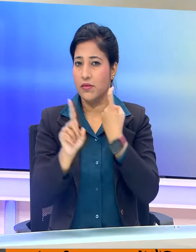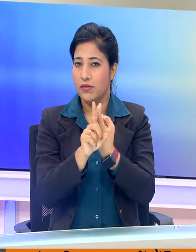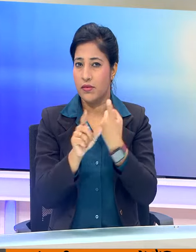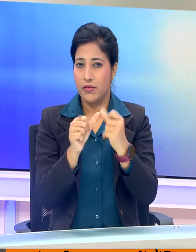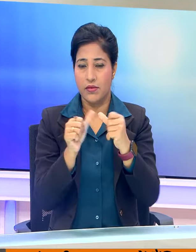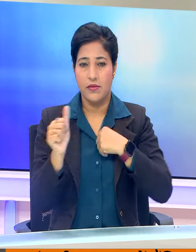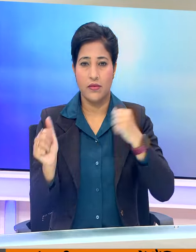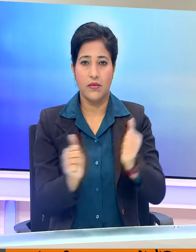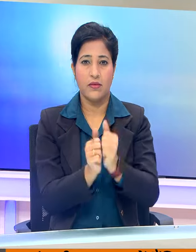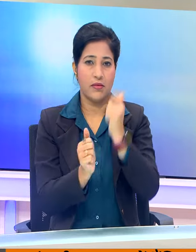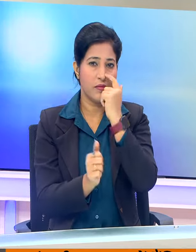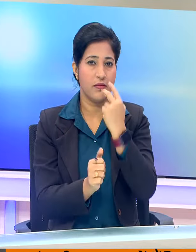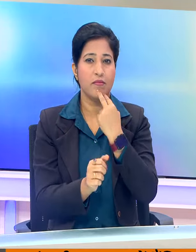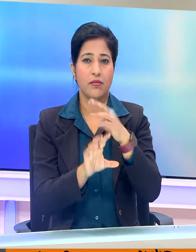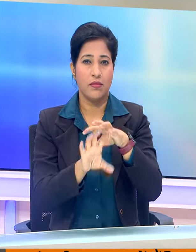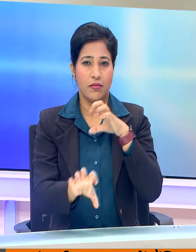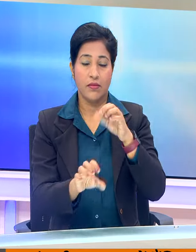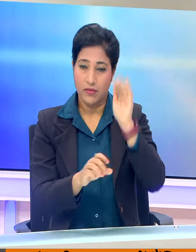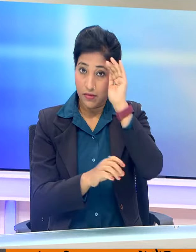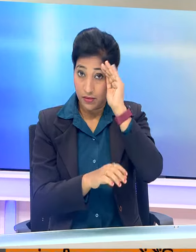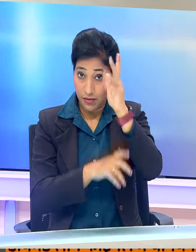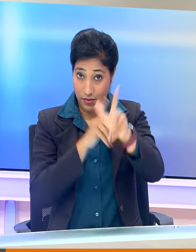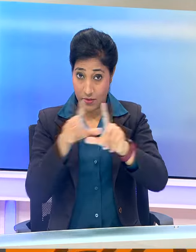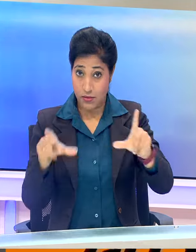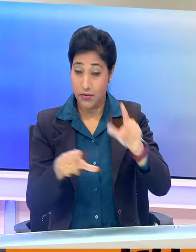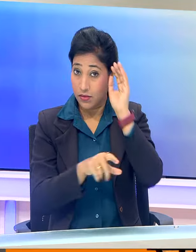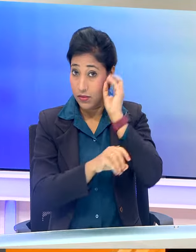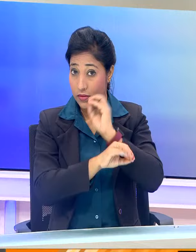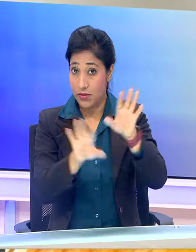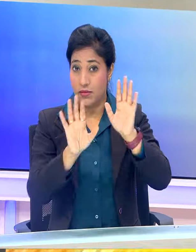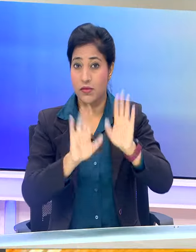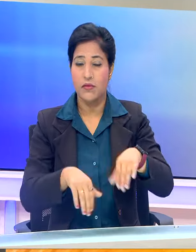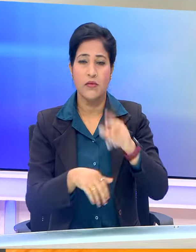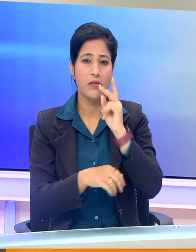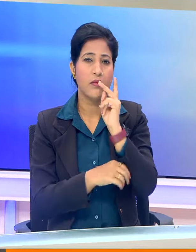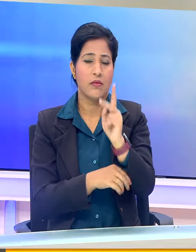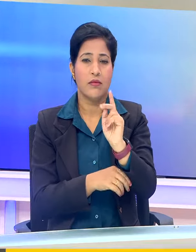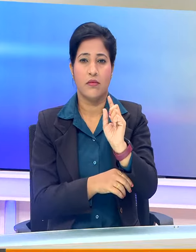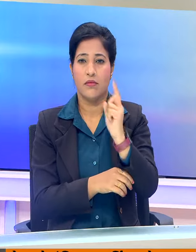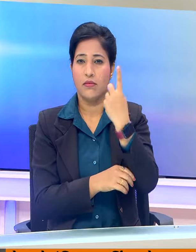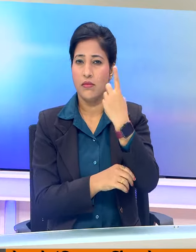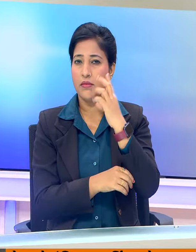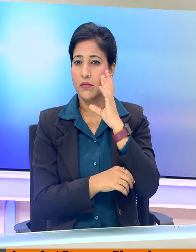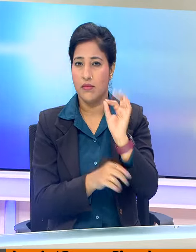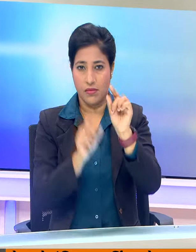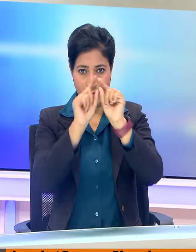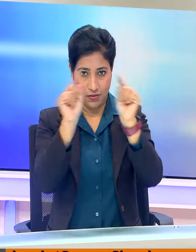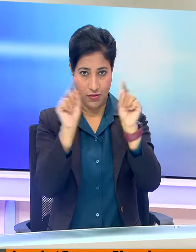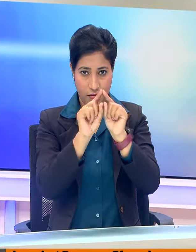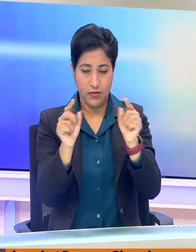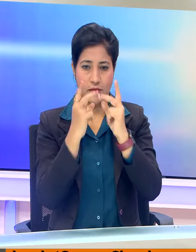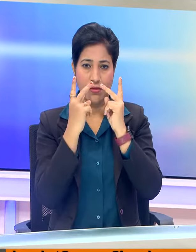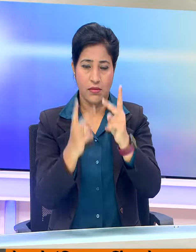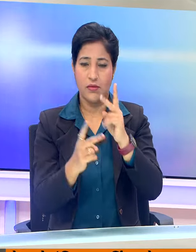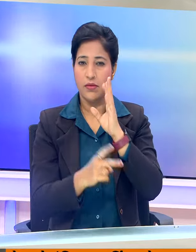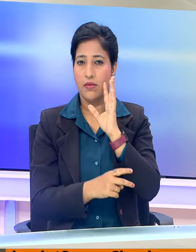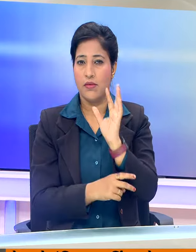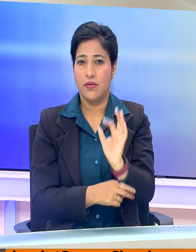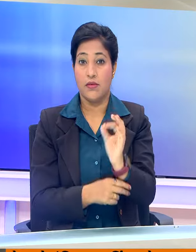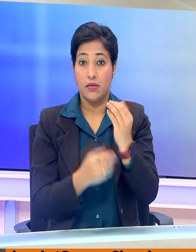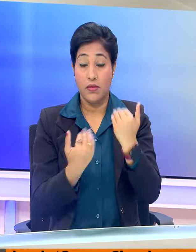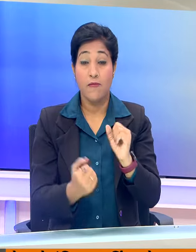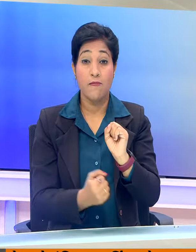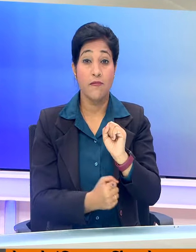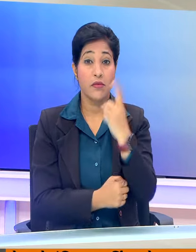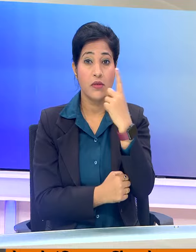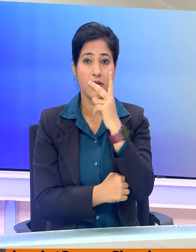मेरी सयोगी बीना सिंग जो खबरों को सांकितिक भाषा के जरीए आप सभी तक पहुंचाएंगी तो चले शिरुवात करते हैं इस खास बुलिटन की और